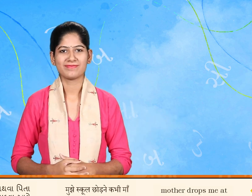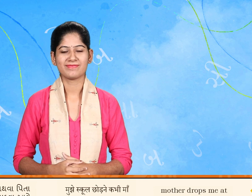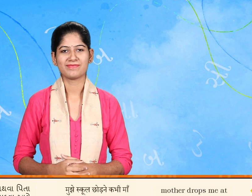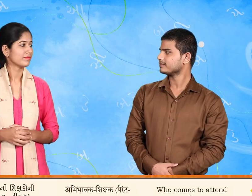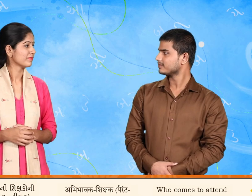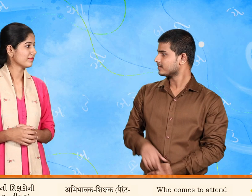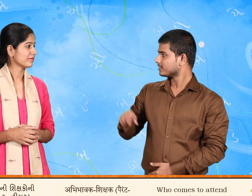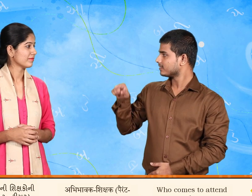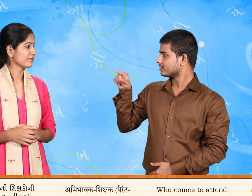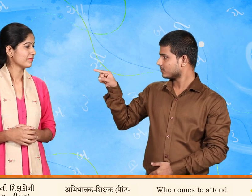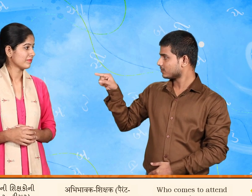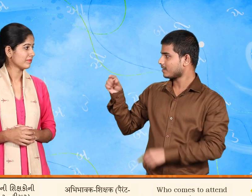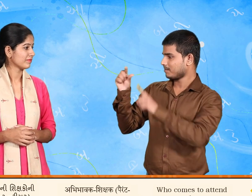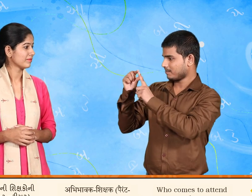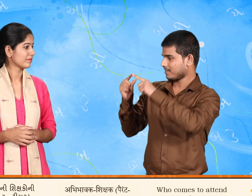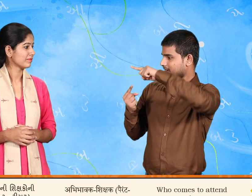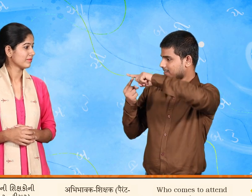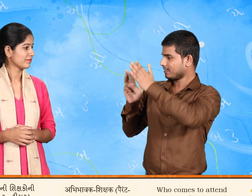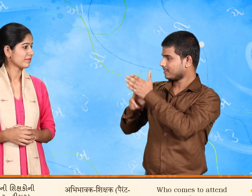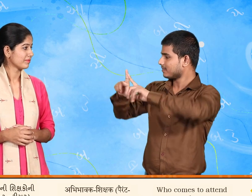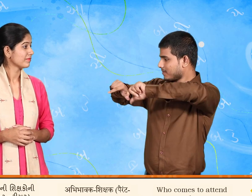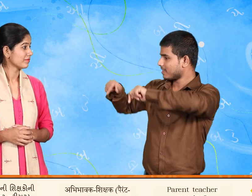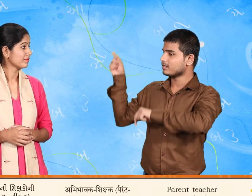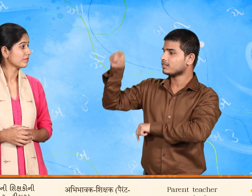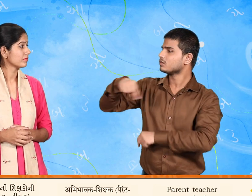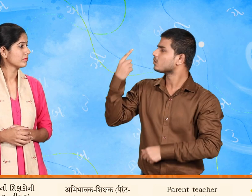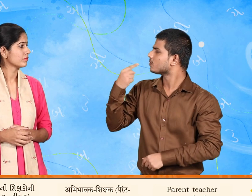વાલીઓ સાથેની શિક્ષકોની બેઠકમાં કૌણ જાય છે